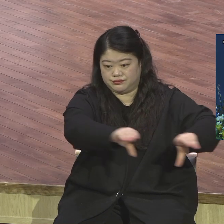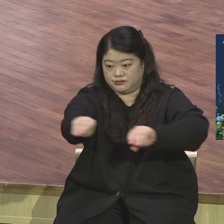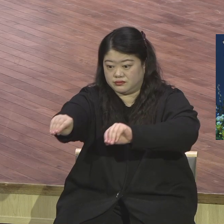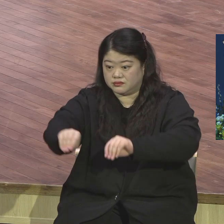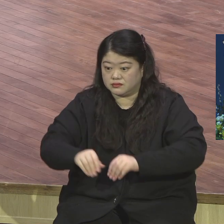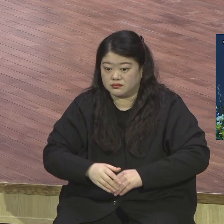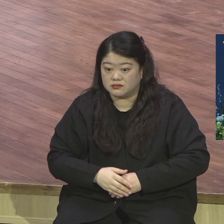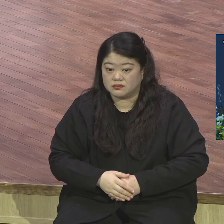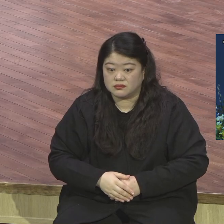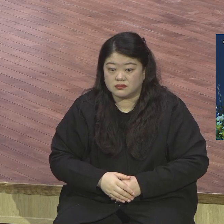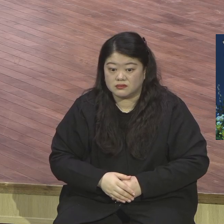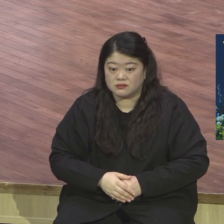아시겠어요